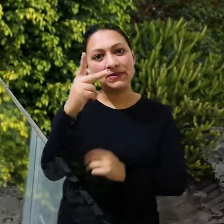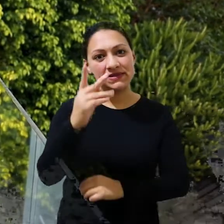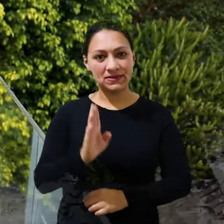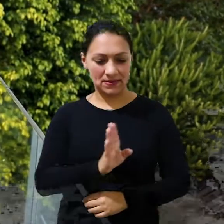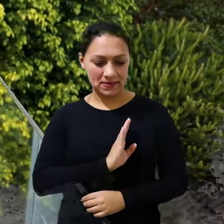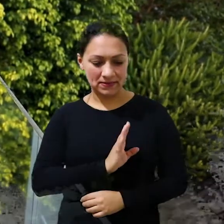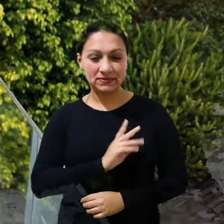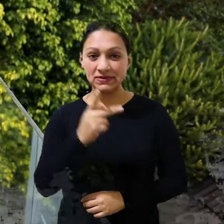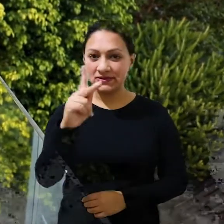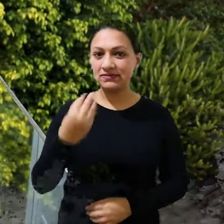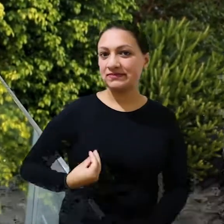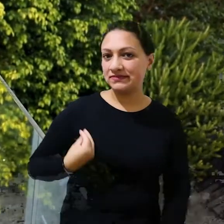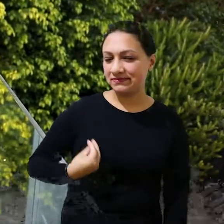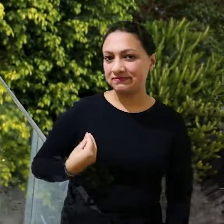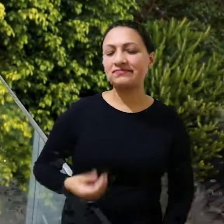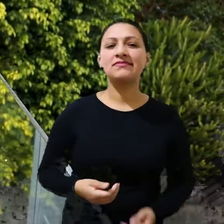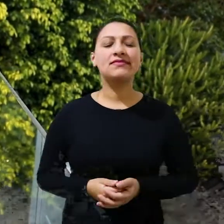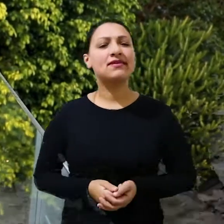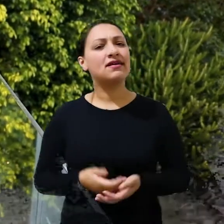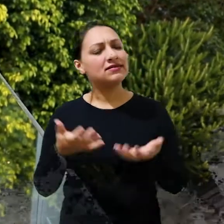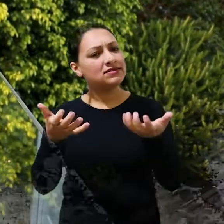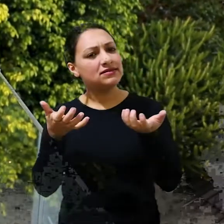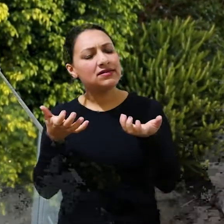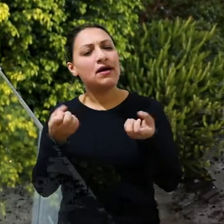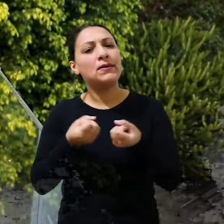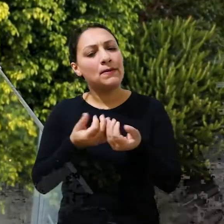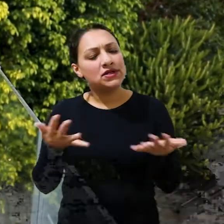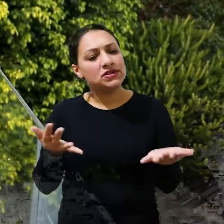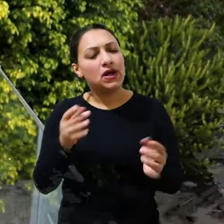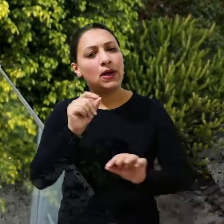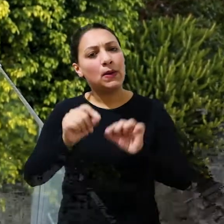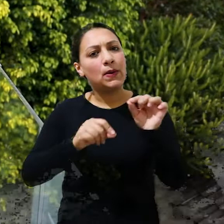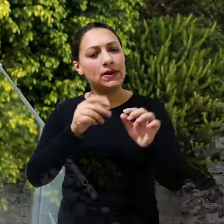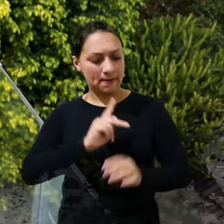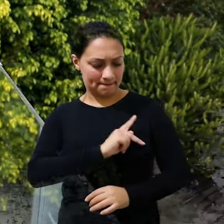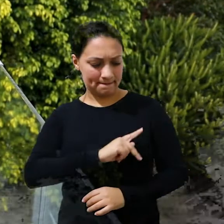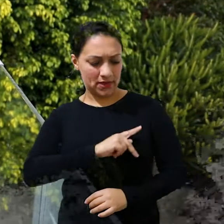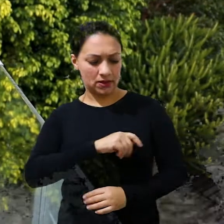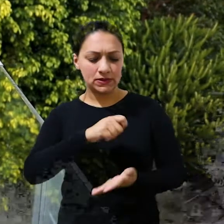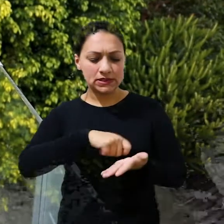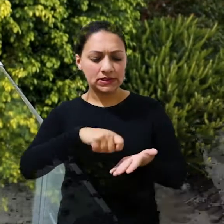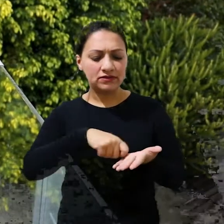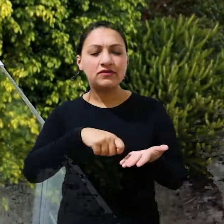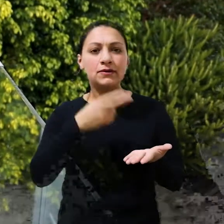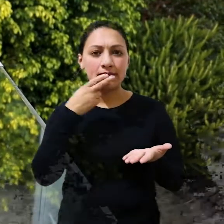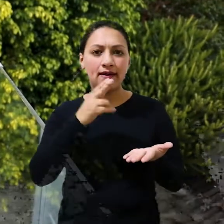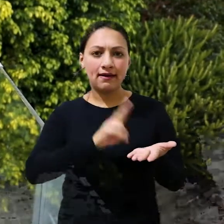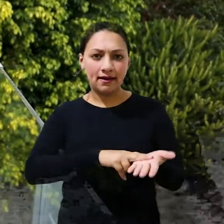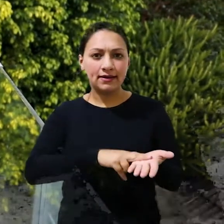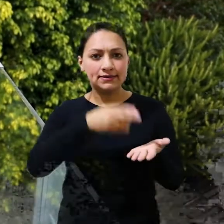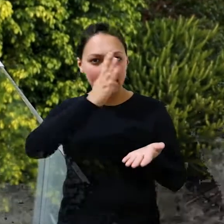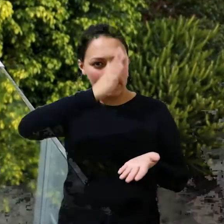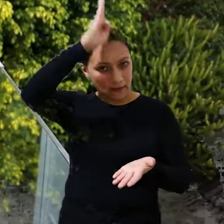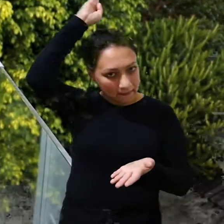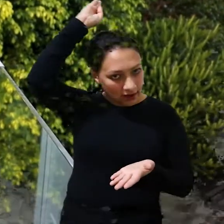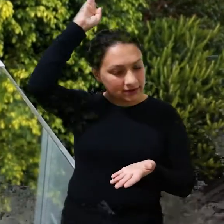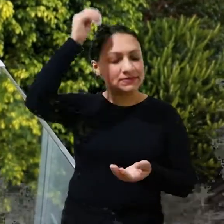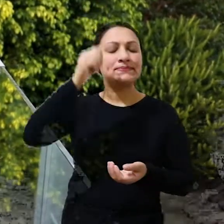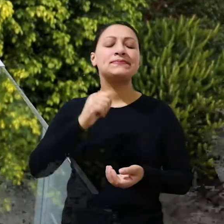coração e para a tua vida. Quero compartilhar o que está registrado pelo apóstolo Paulo na Carta aos Romanos, que diz